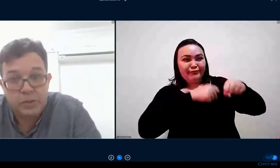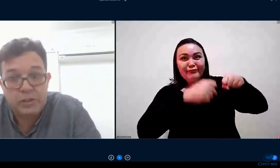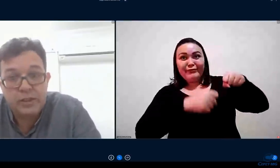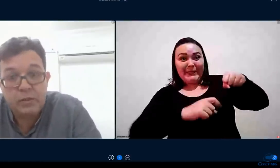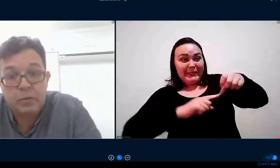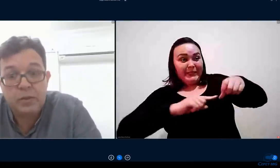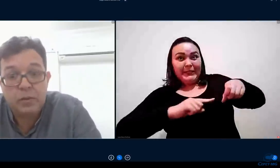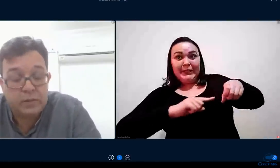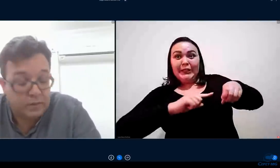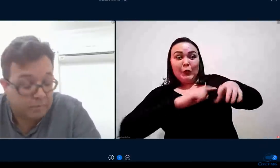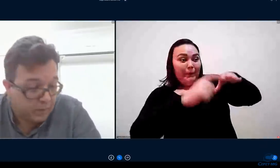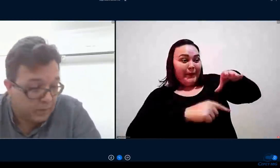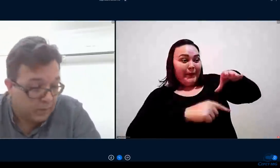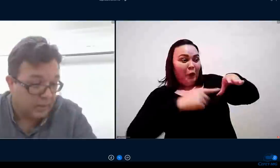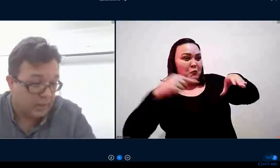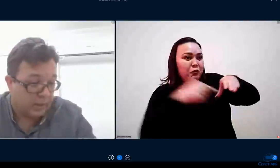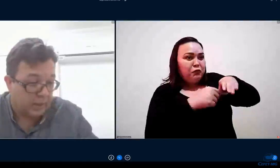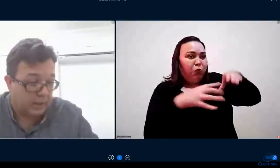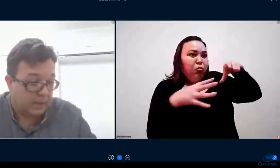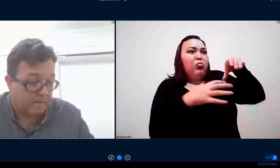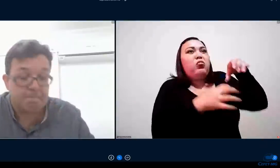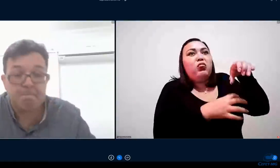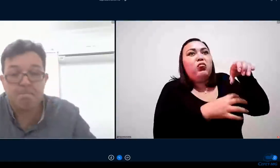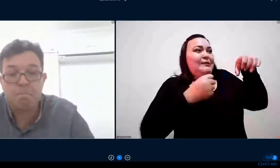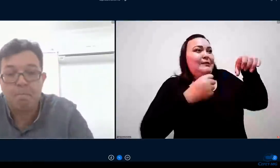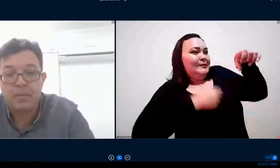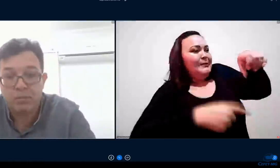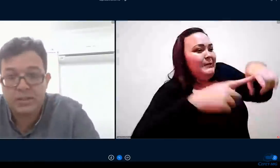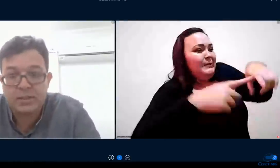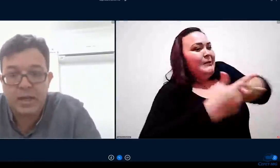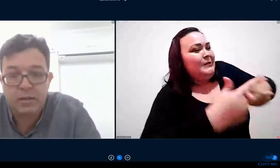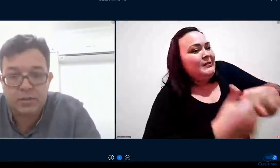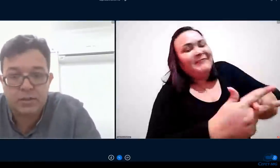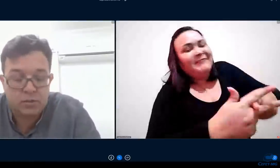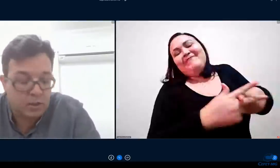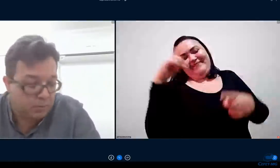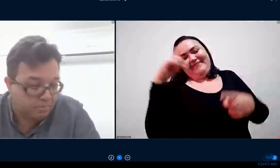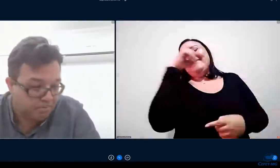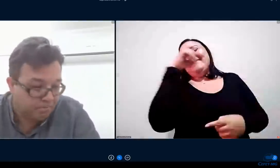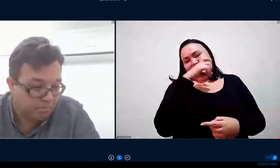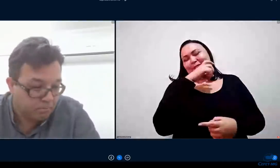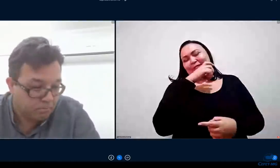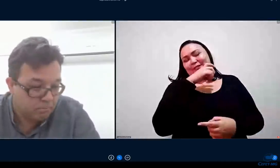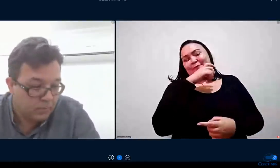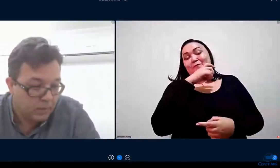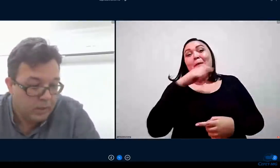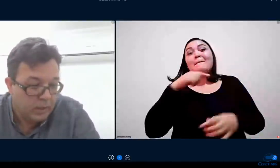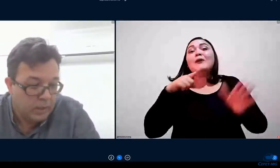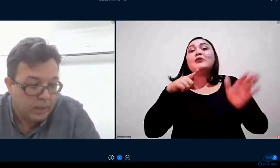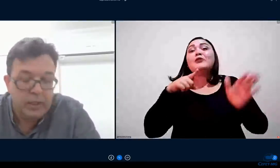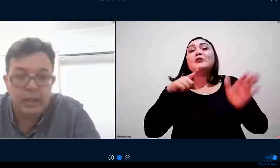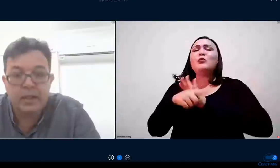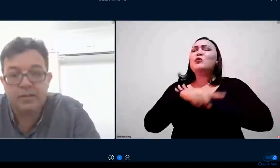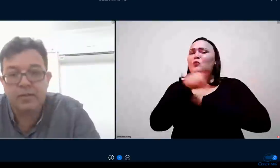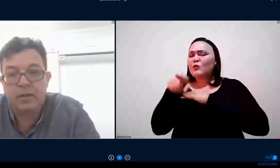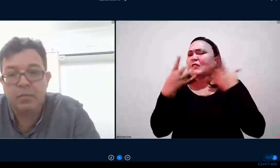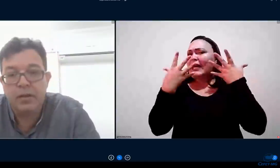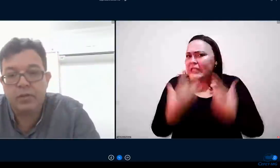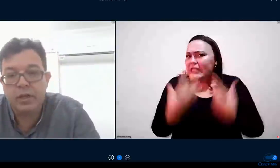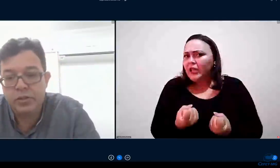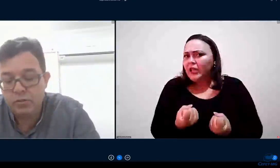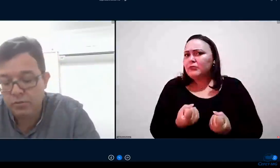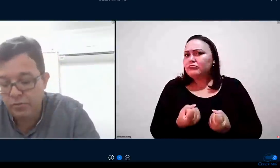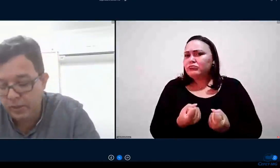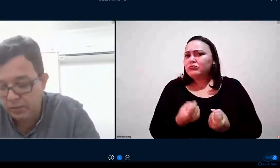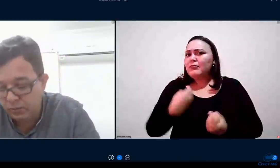mas a gente pode ganhar alguma coisa é vocês querem vocês topam e nas